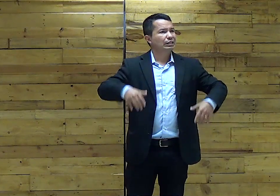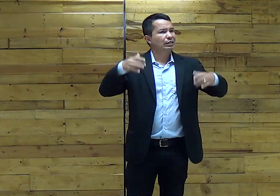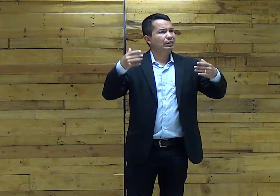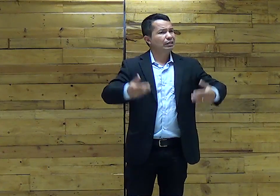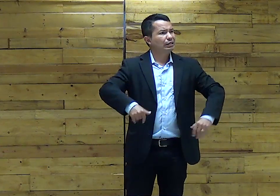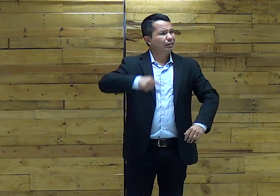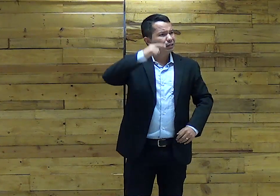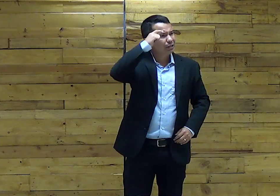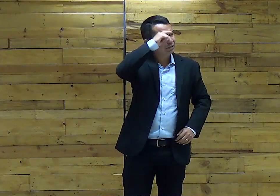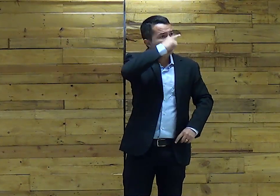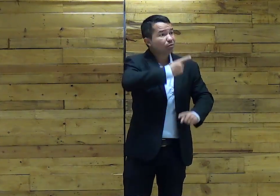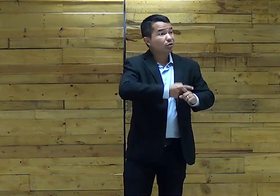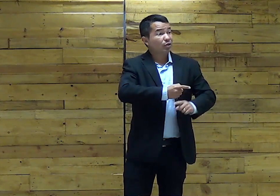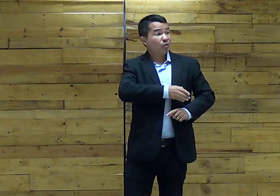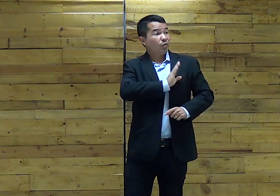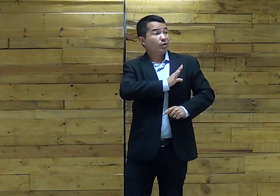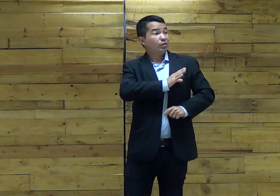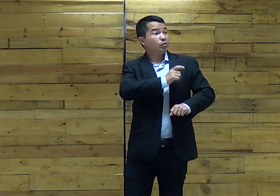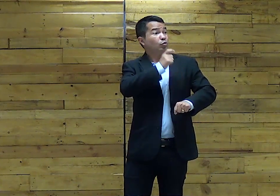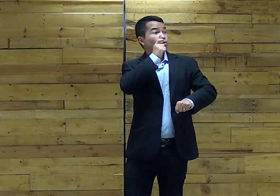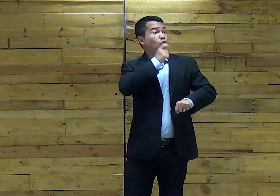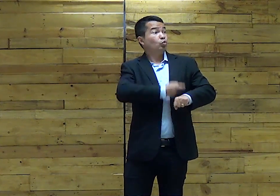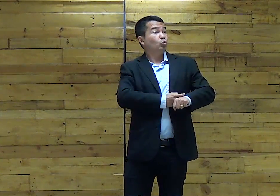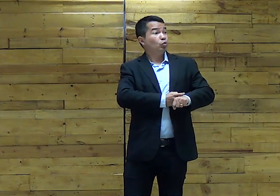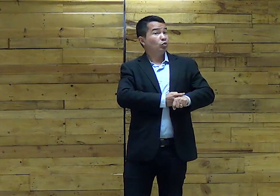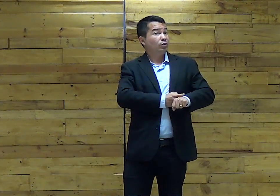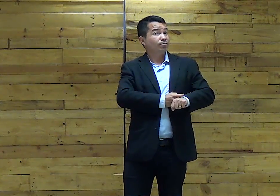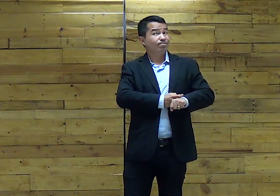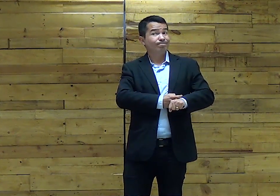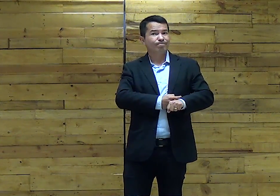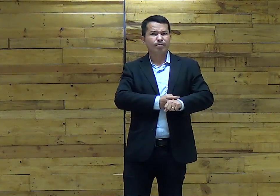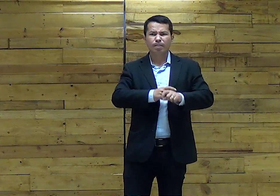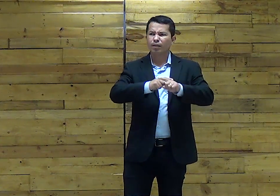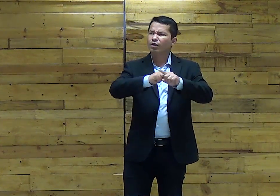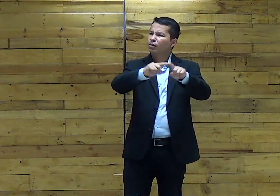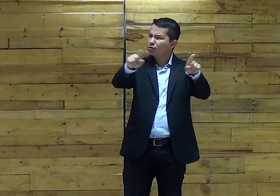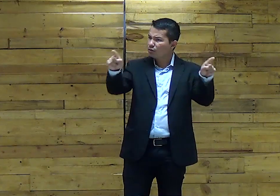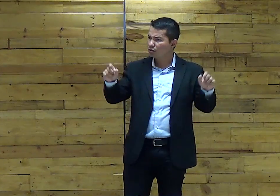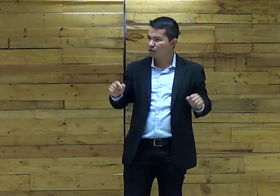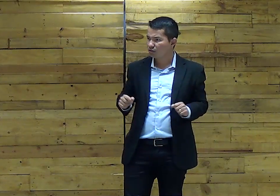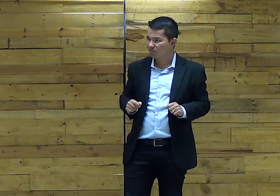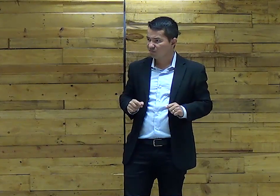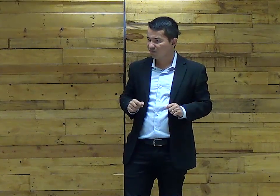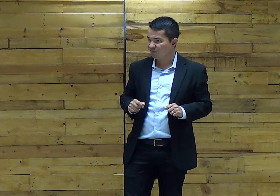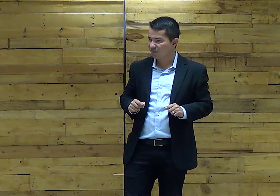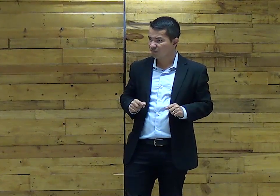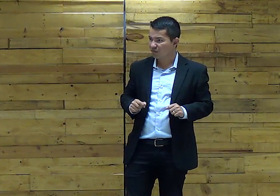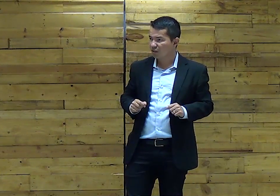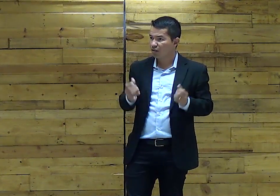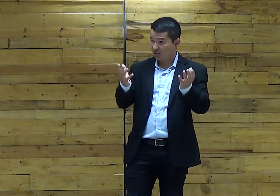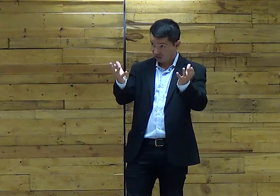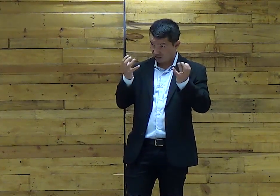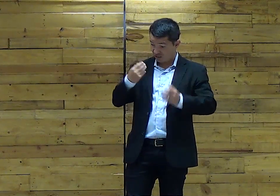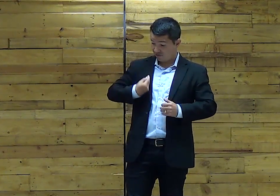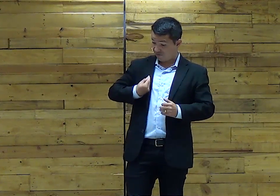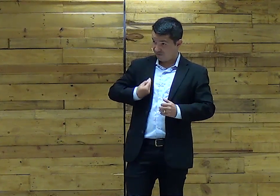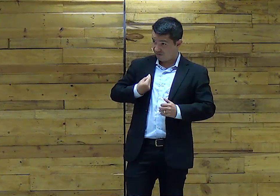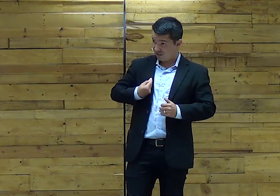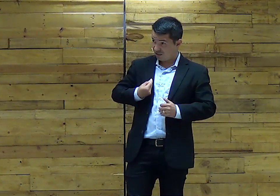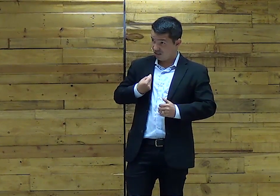Novamente Por quê? Por seu coração Duro E você? Você